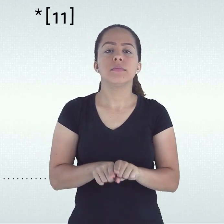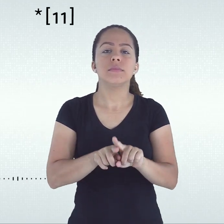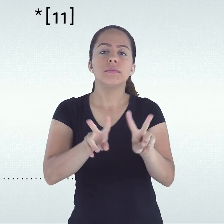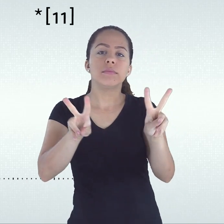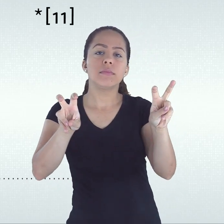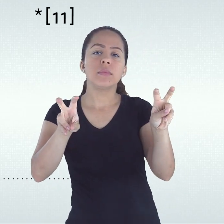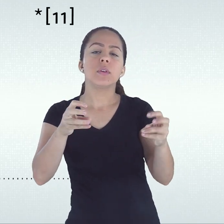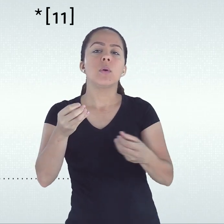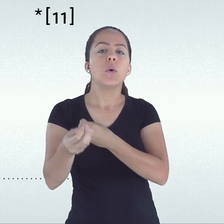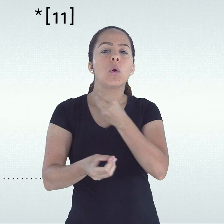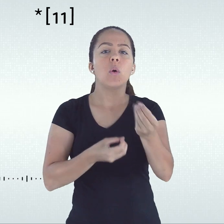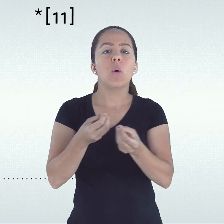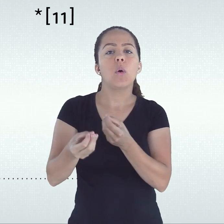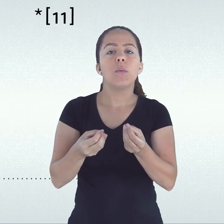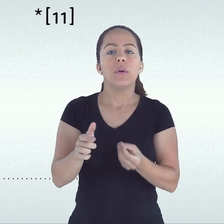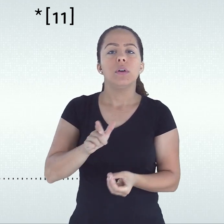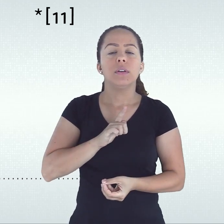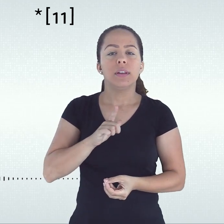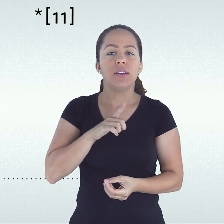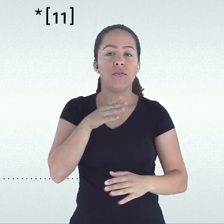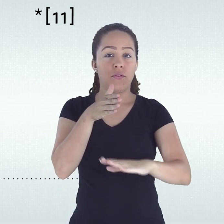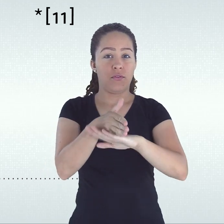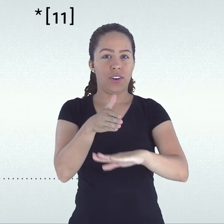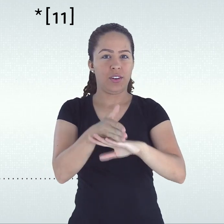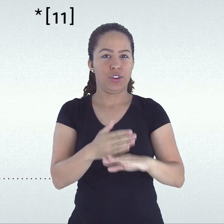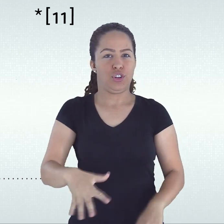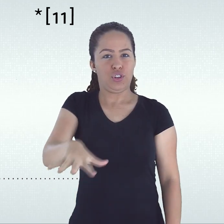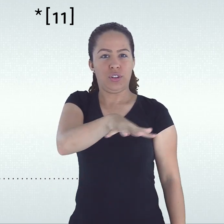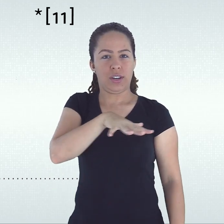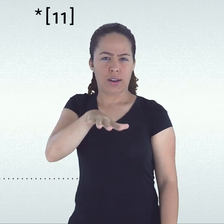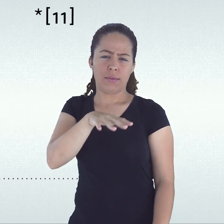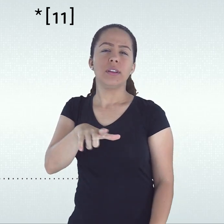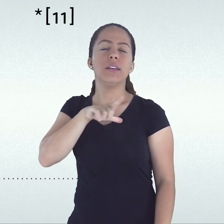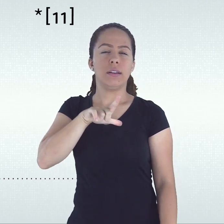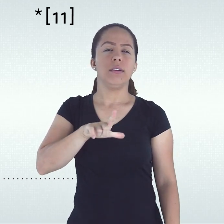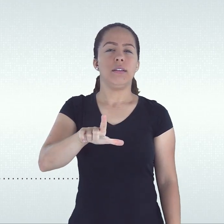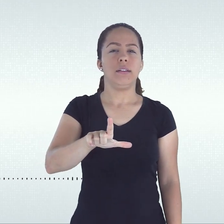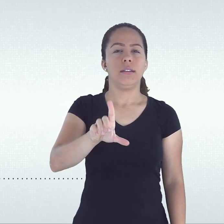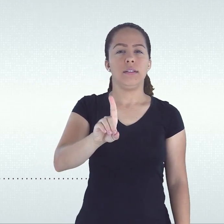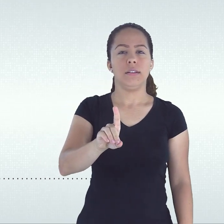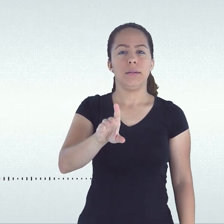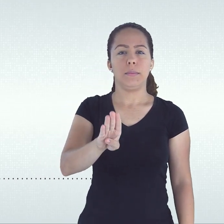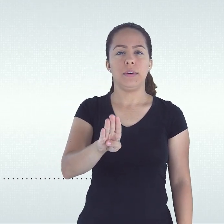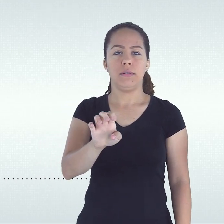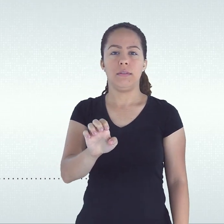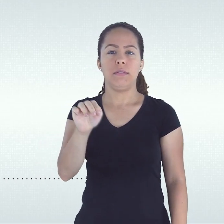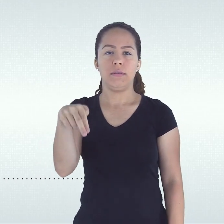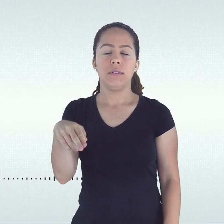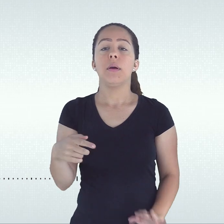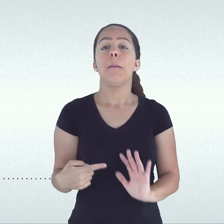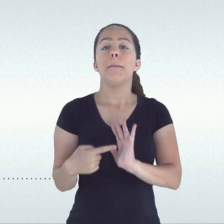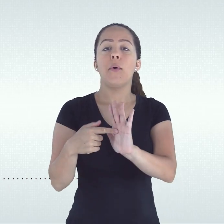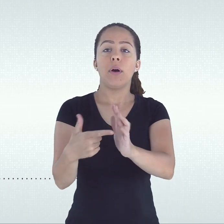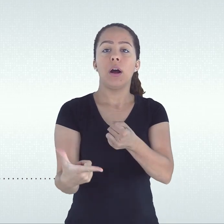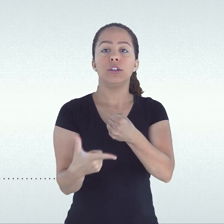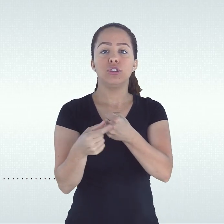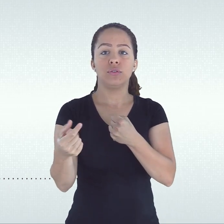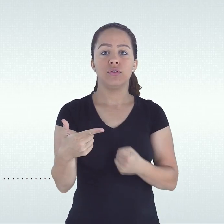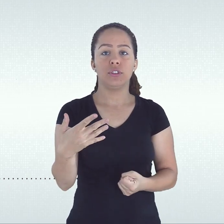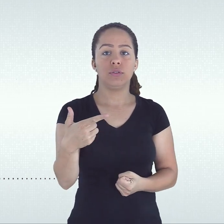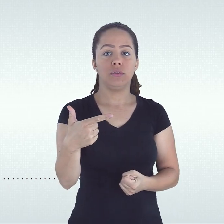Sobre a frequência global a própria LDBEN traz no artigo 24